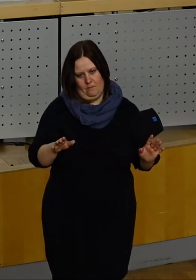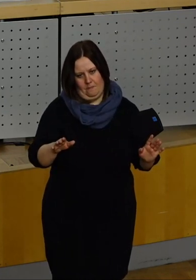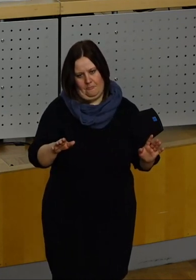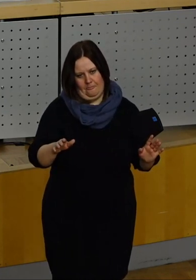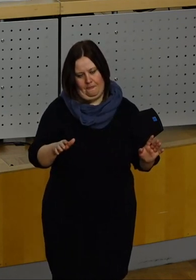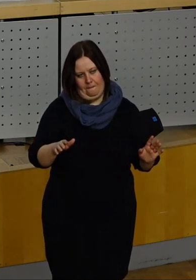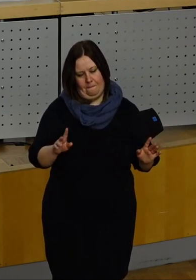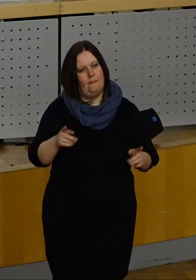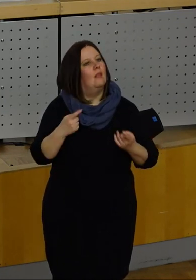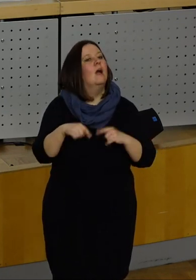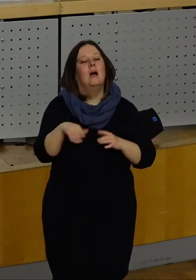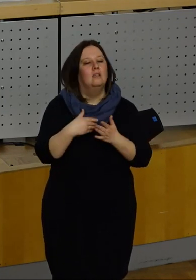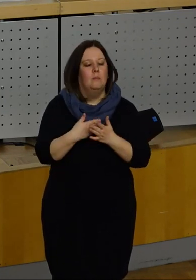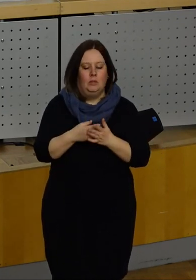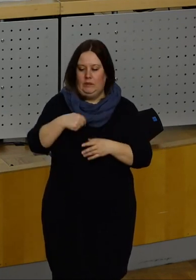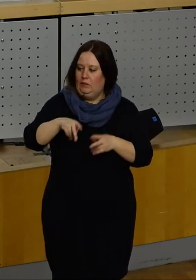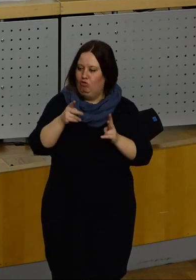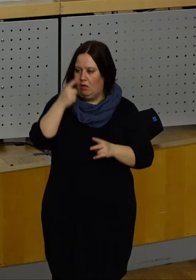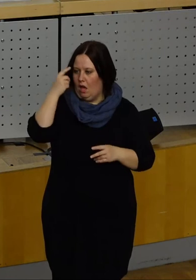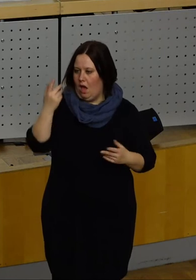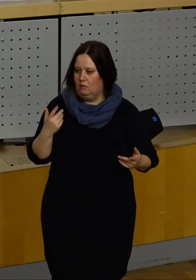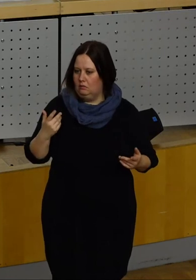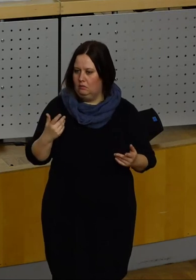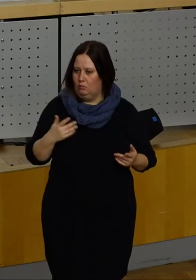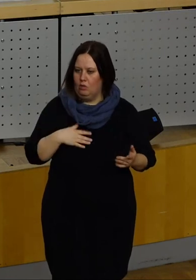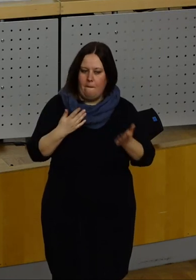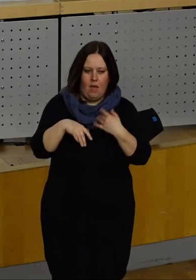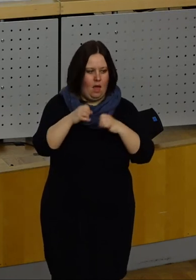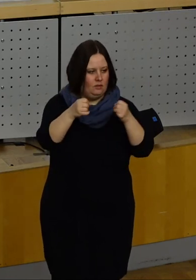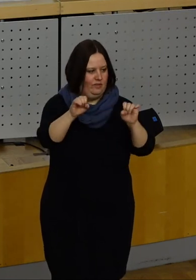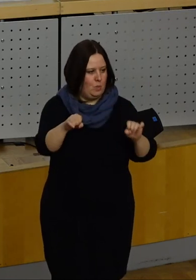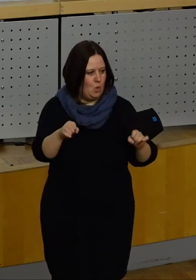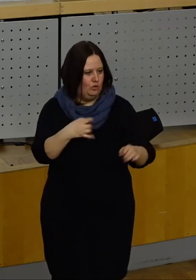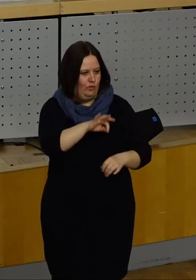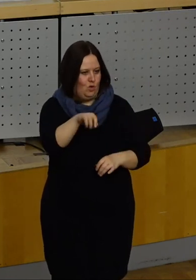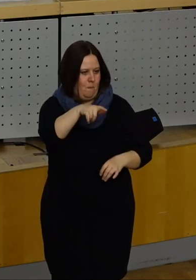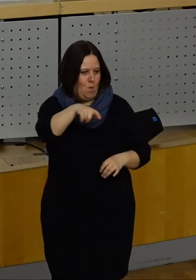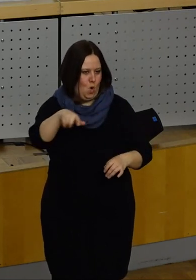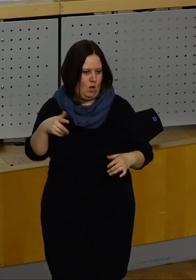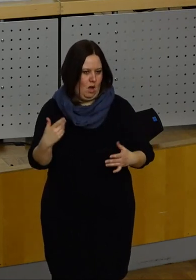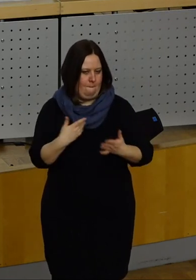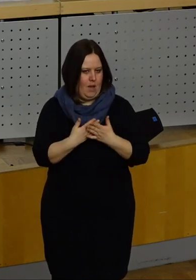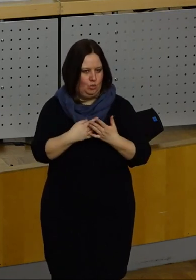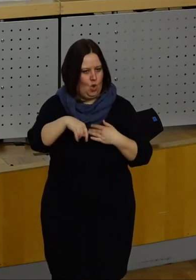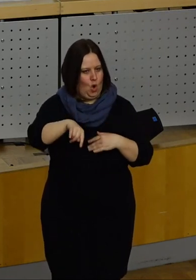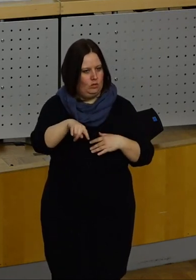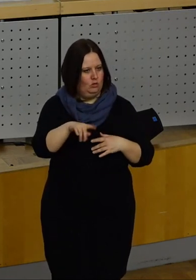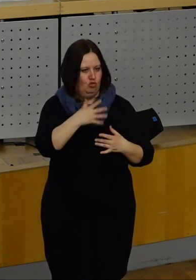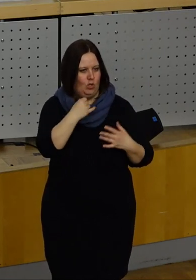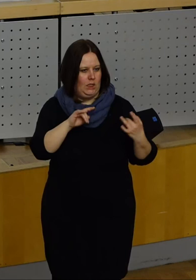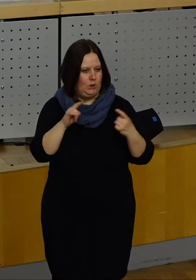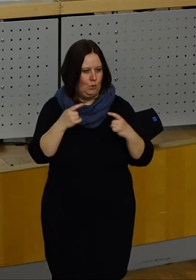Das nächste Beispiel, wir hier im Stadtrat. Wir können auch etwas aktiv tun für unsere Bürger. Wir hatten heute wieder die schöne